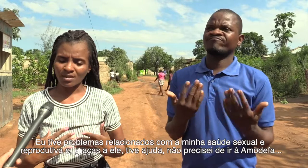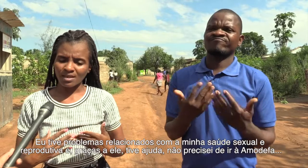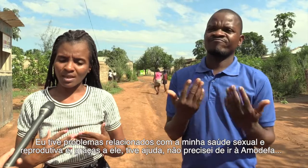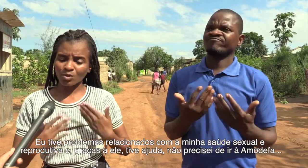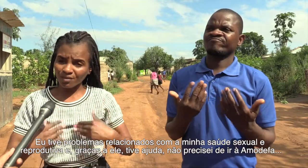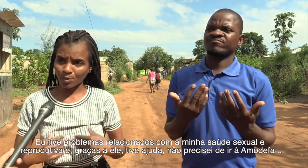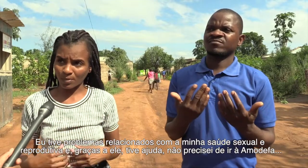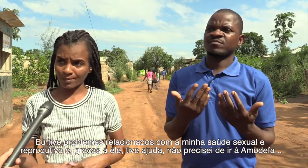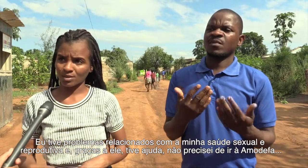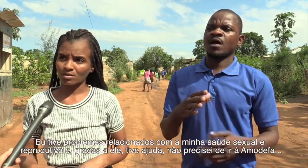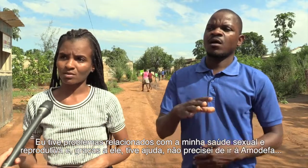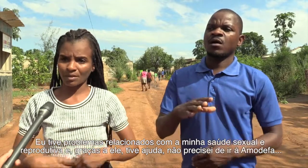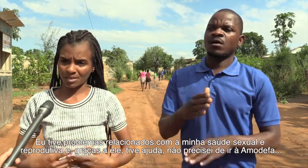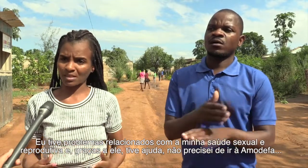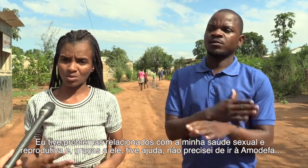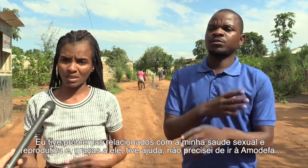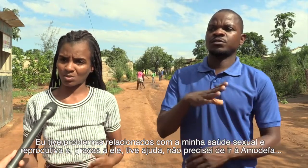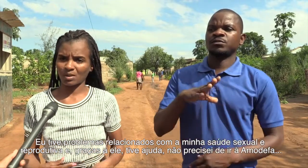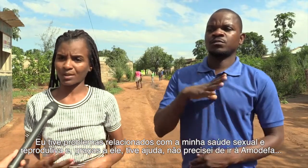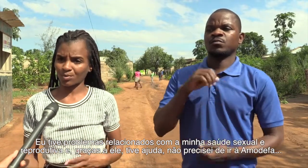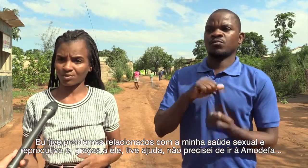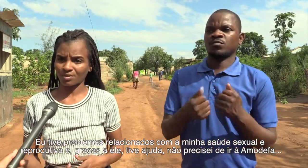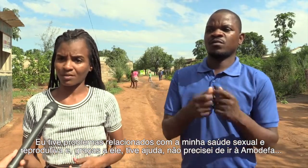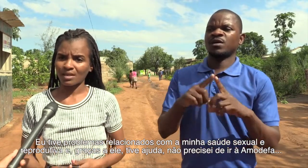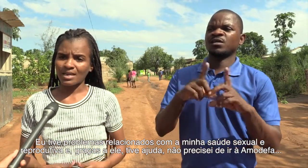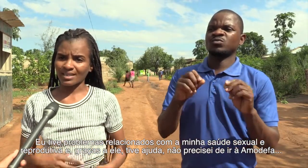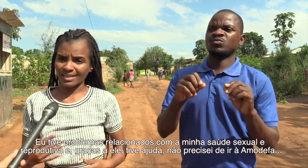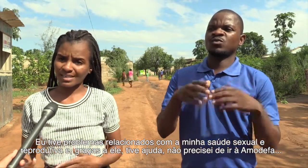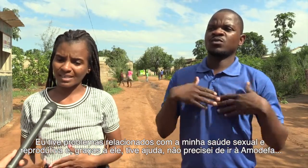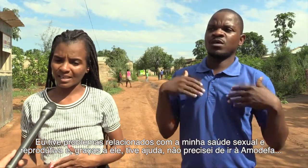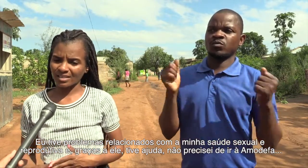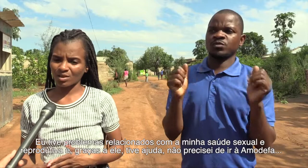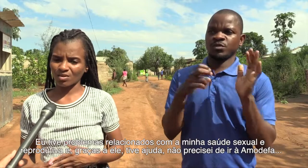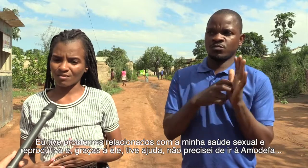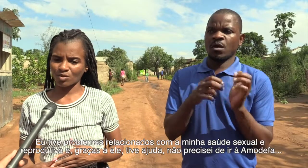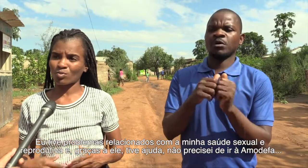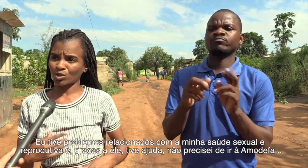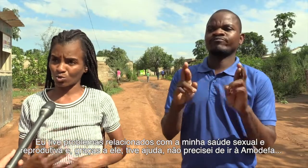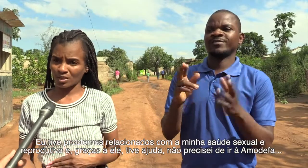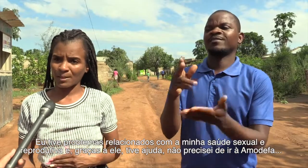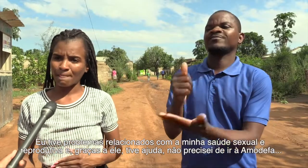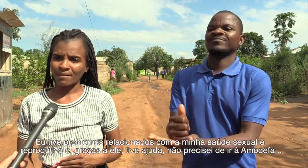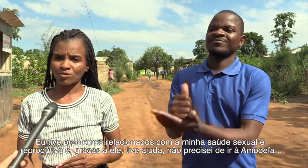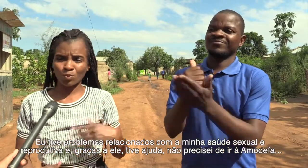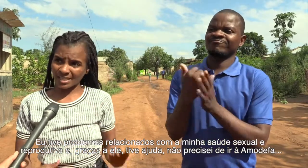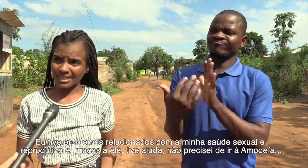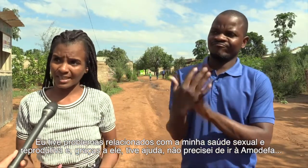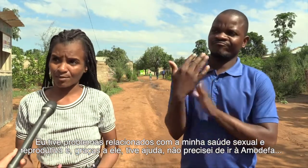Eu tive problemas na minha saúde sexual e reprodutiva. graças a ele eu tive uma ajuda. Não precisei tirar a